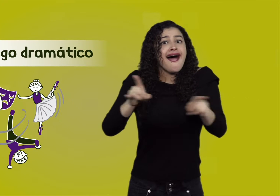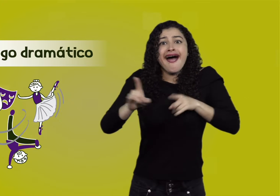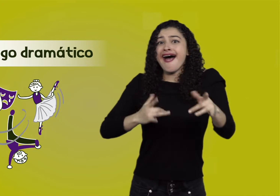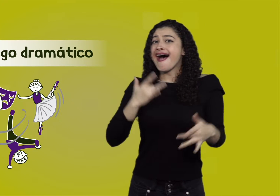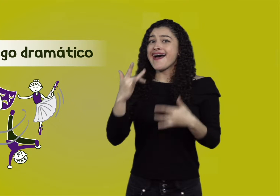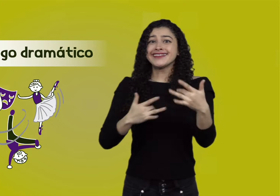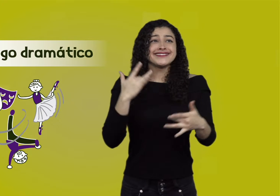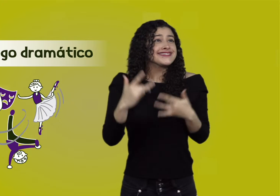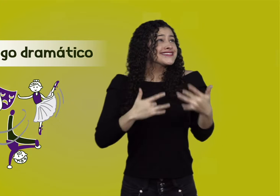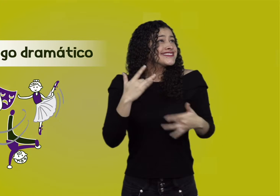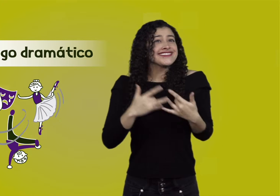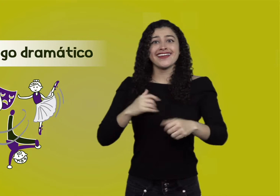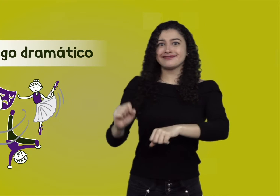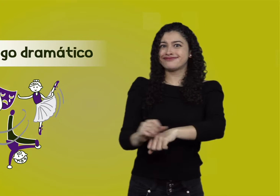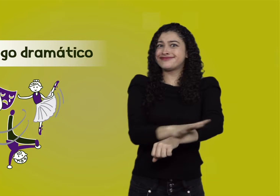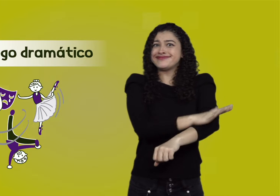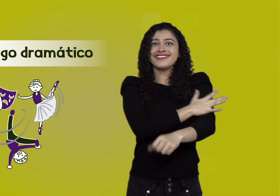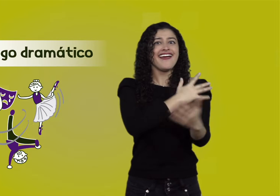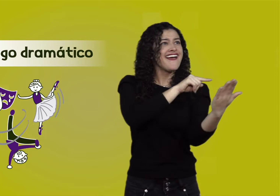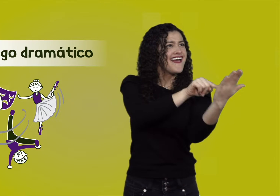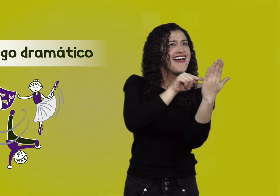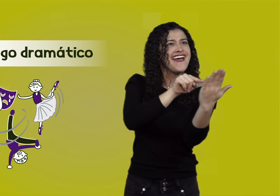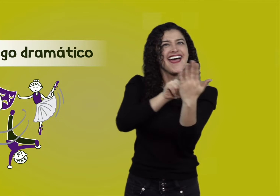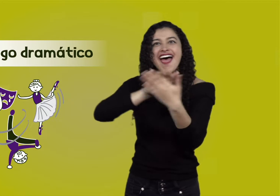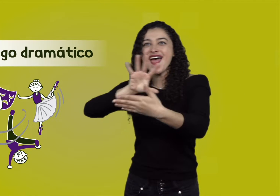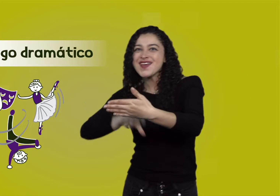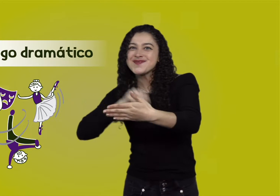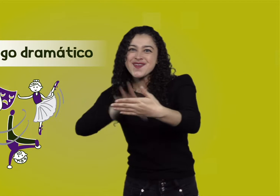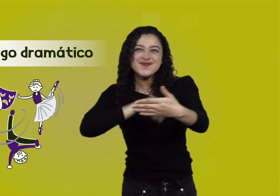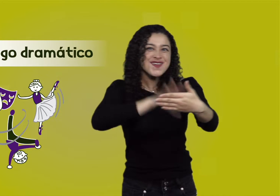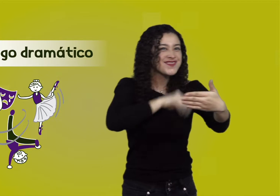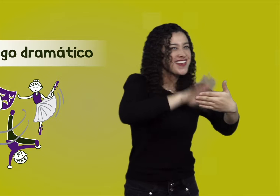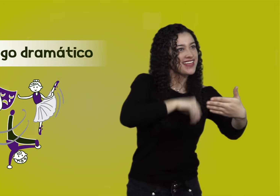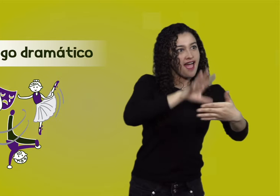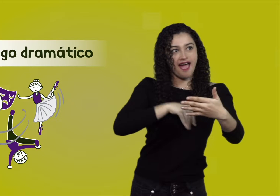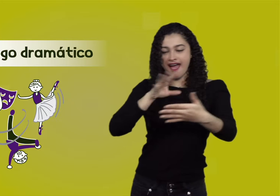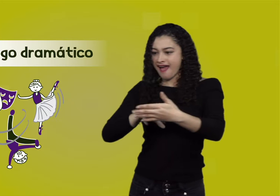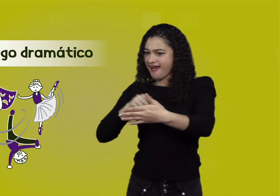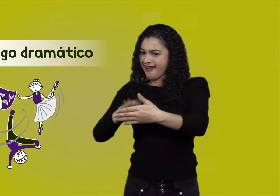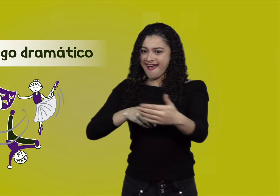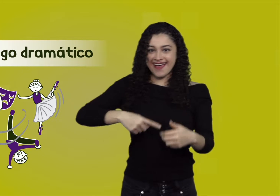Transmitiendo alegría y el deseo de imitarlos y ser partes de la representación.